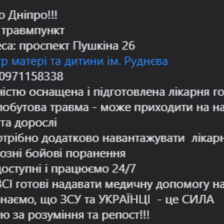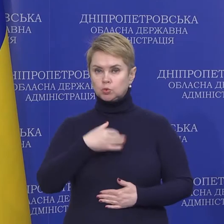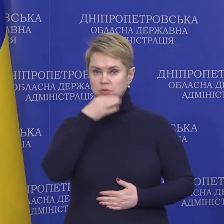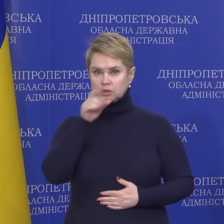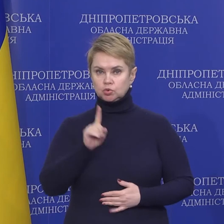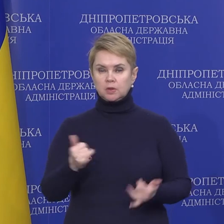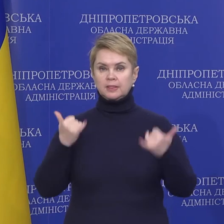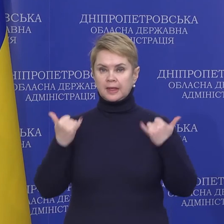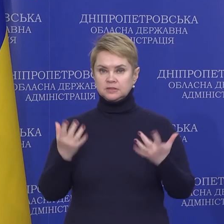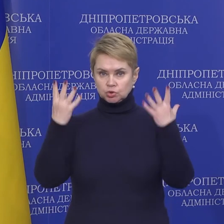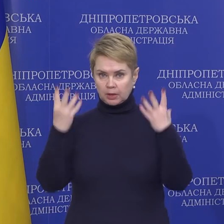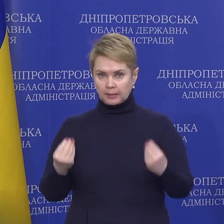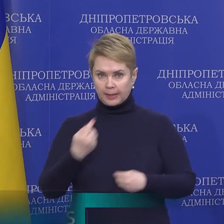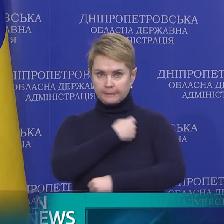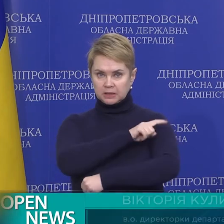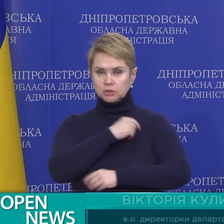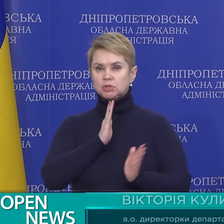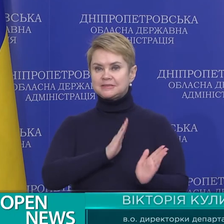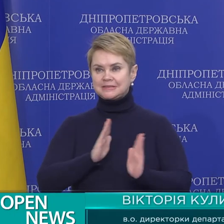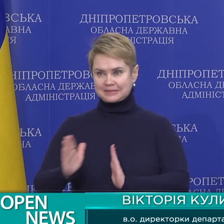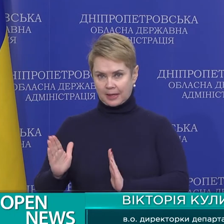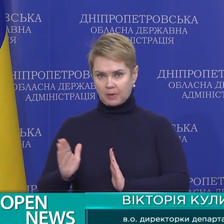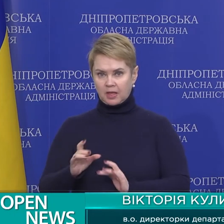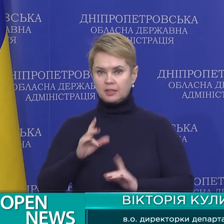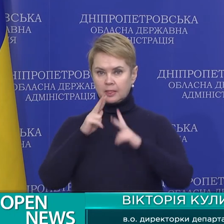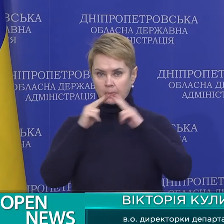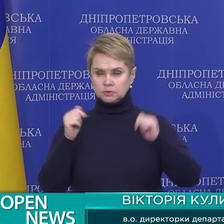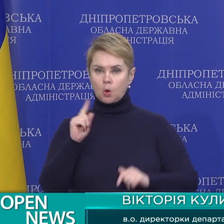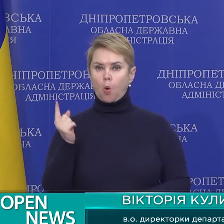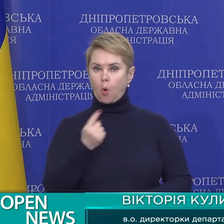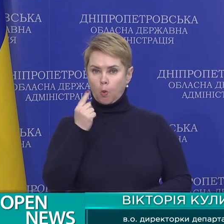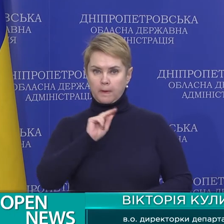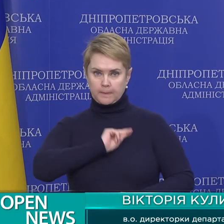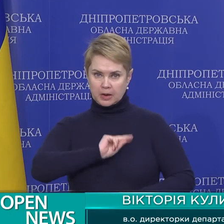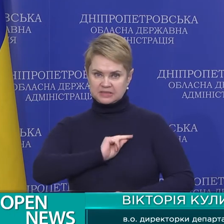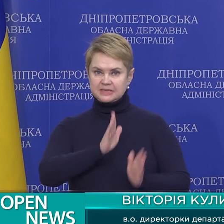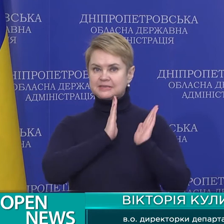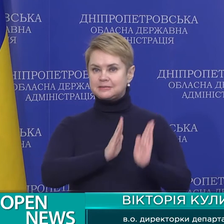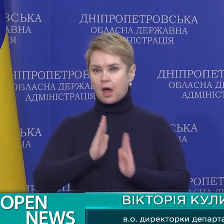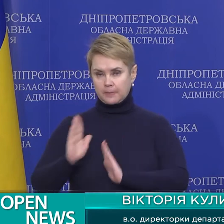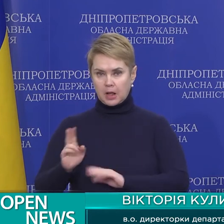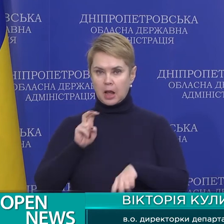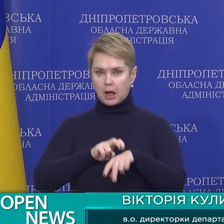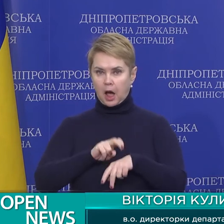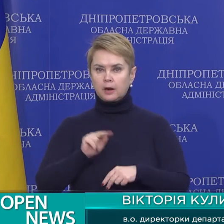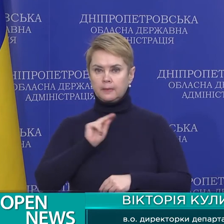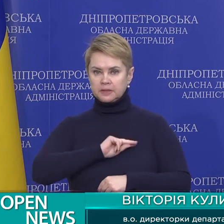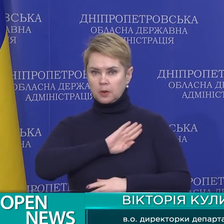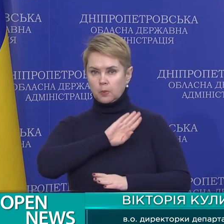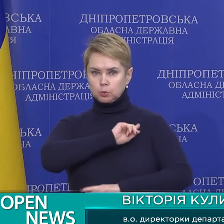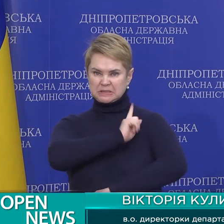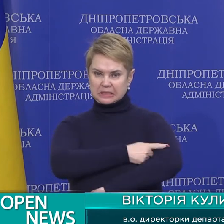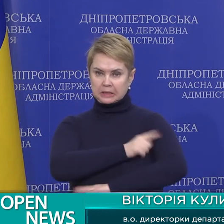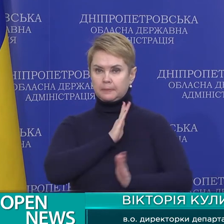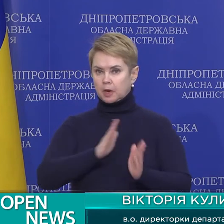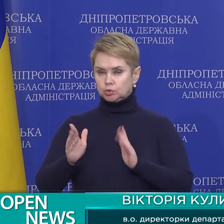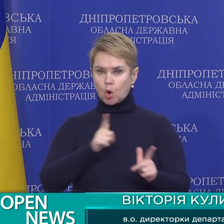На сьогоднішній день медична система Дніпропетровської області працює стабільно. Лікарні працюють в підсиленому